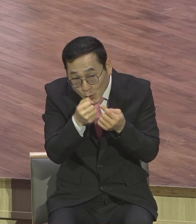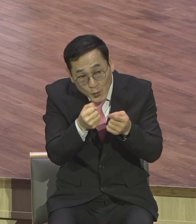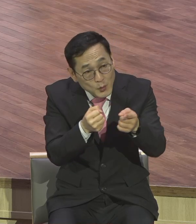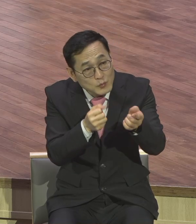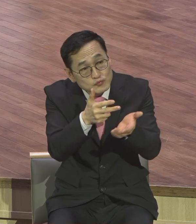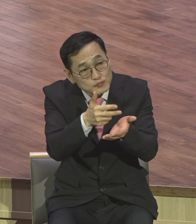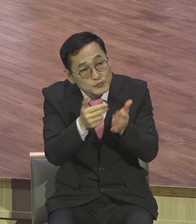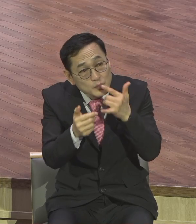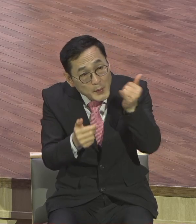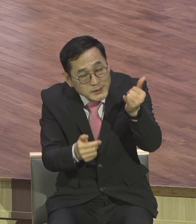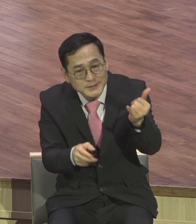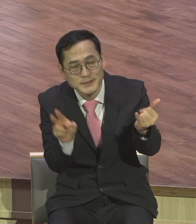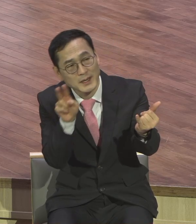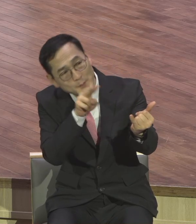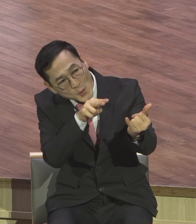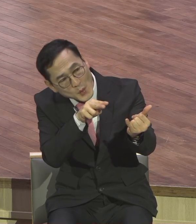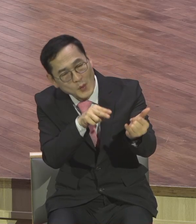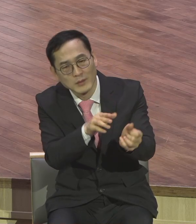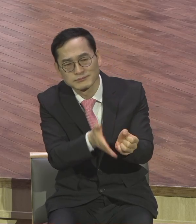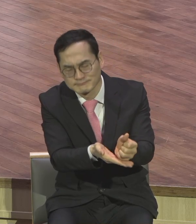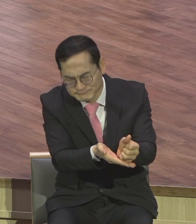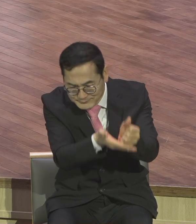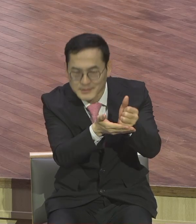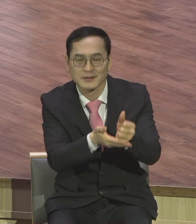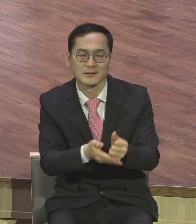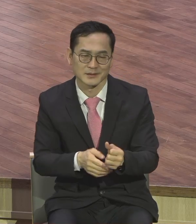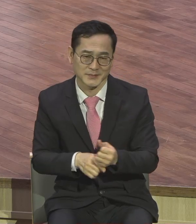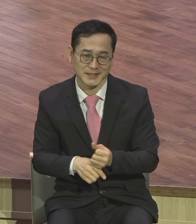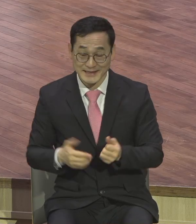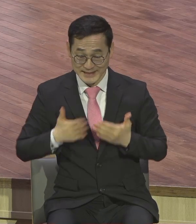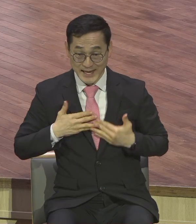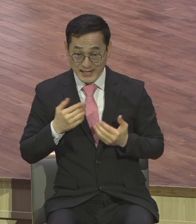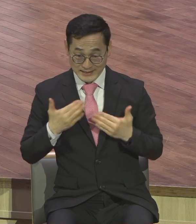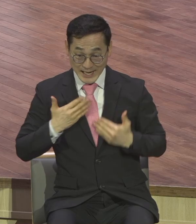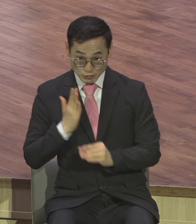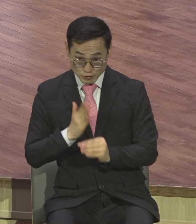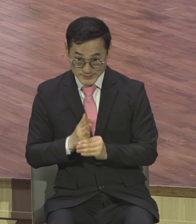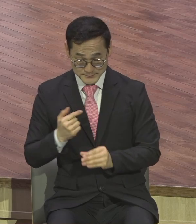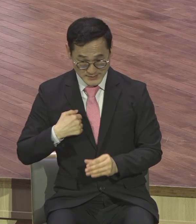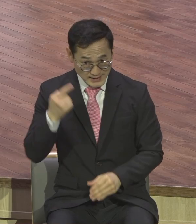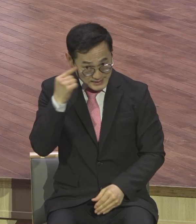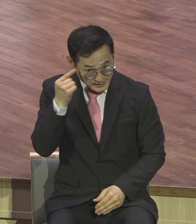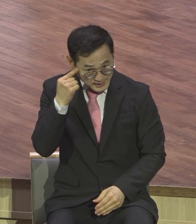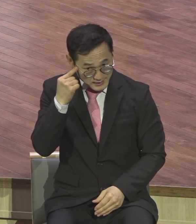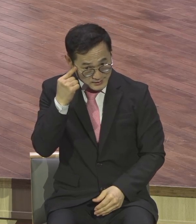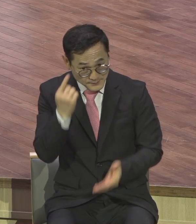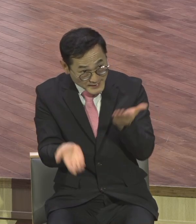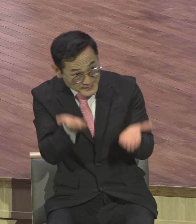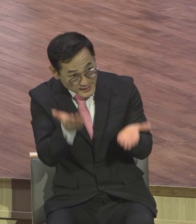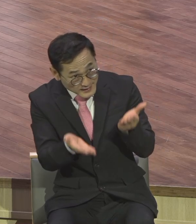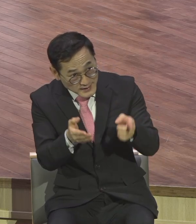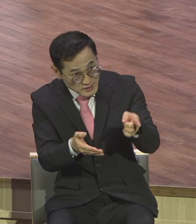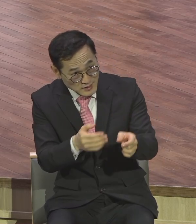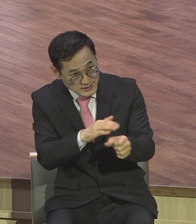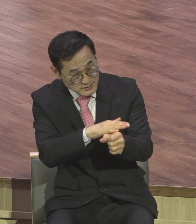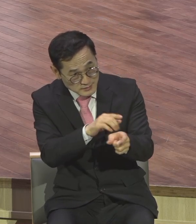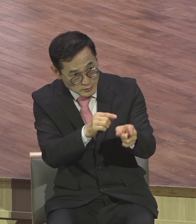주님의 관점에서 나의 관점과 나의 판단 기준에서 그래서 하고 안 하고 그런 결정하지